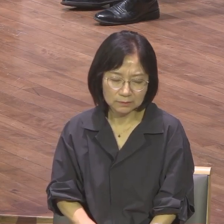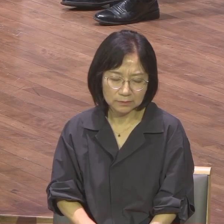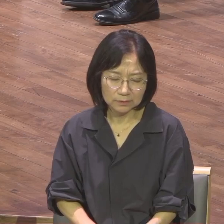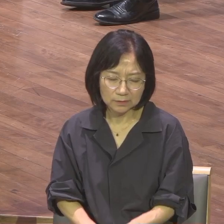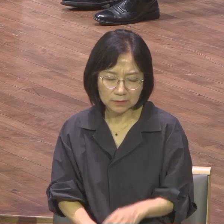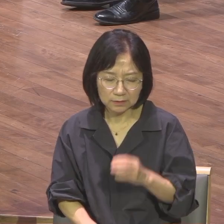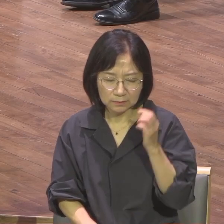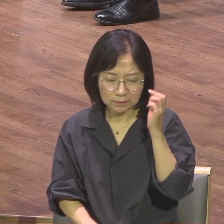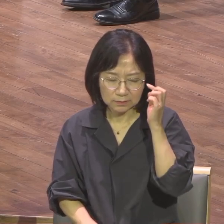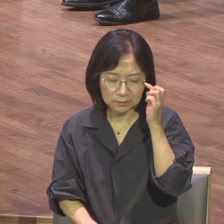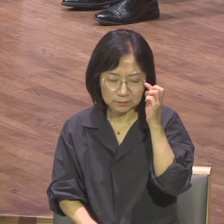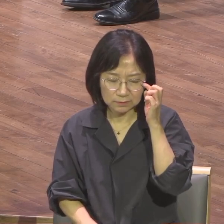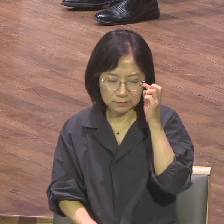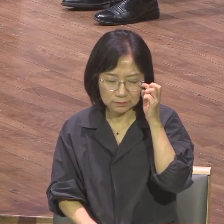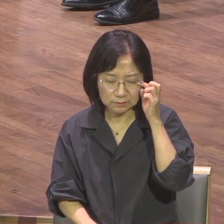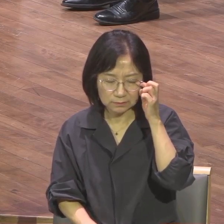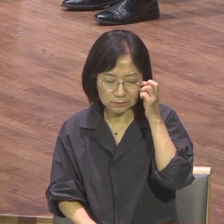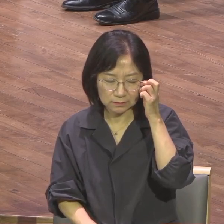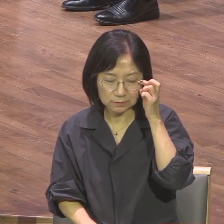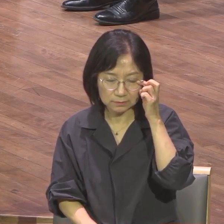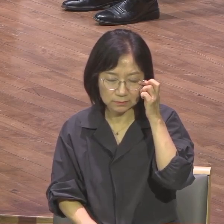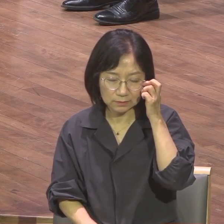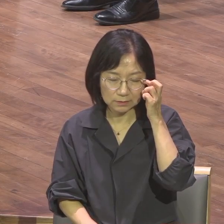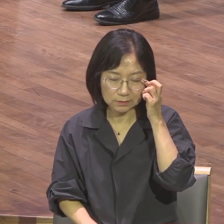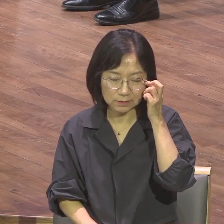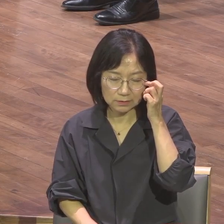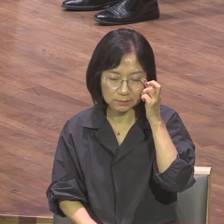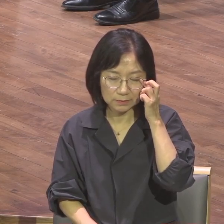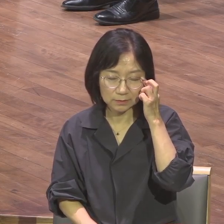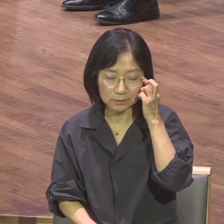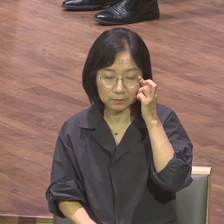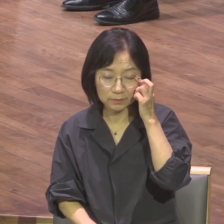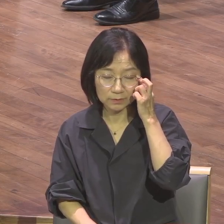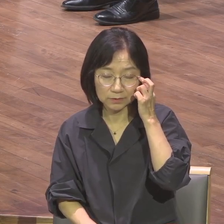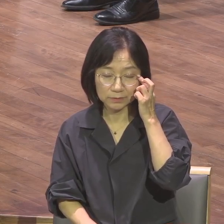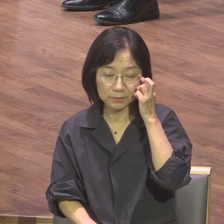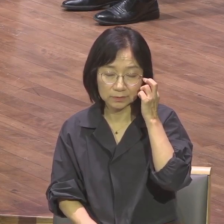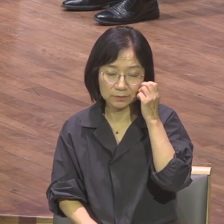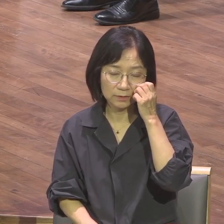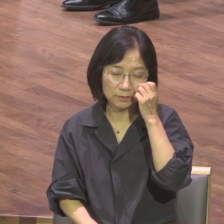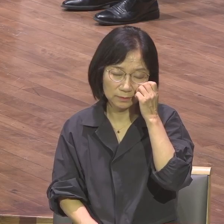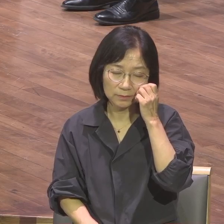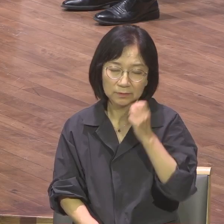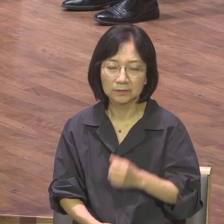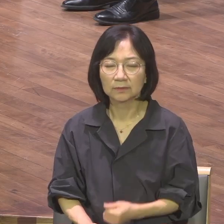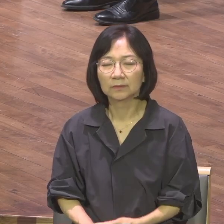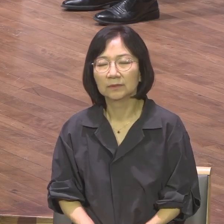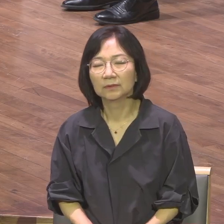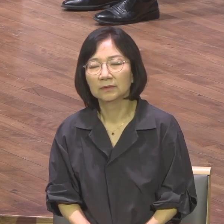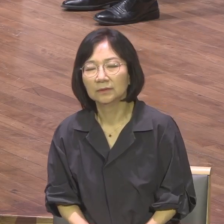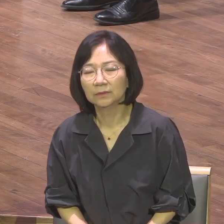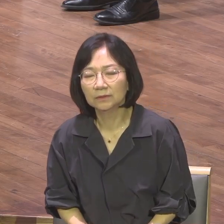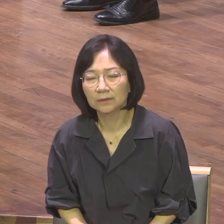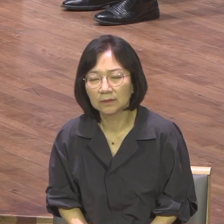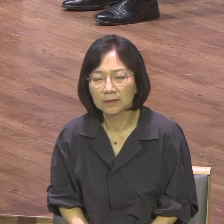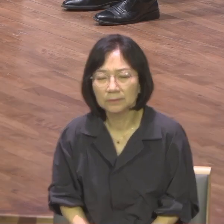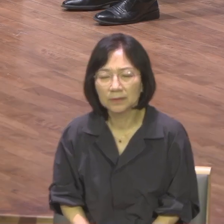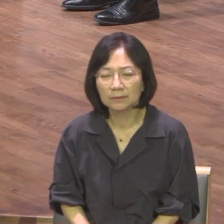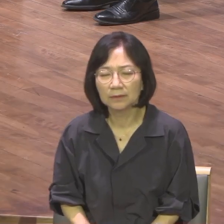힘을 흥미를 흥미를 나를 살피고 우리의 흥미를 살피고 이 성적과 오천둥 유건이 나아갈 성납니다